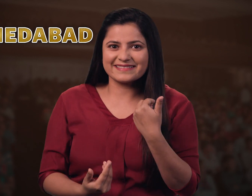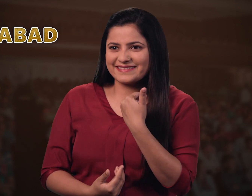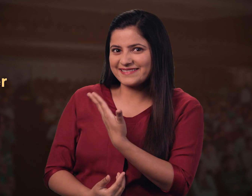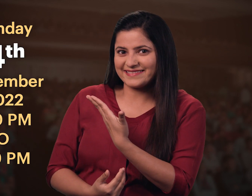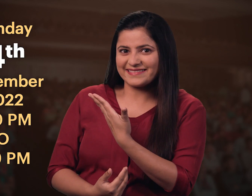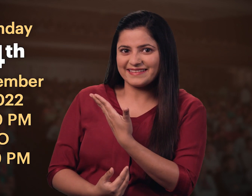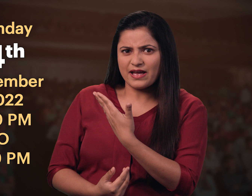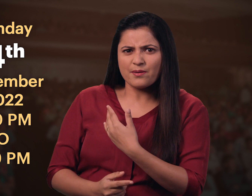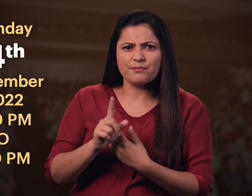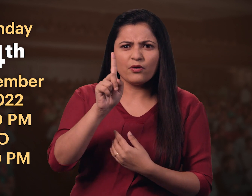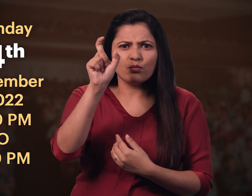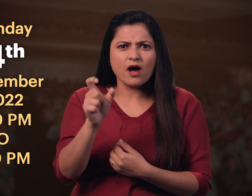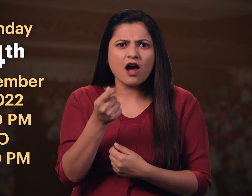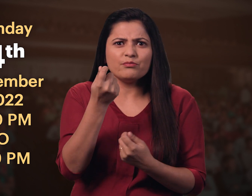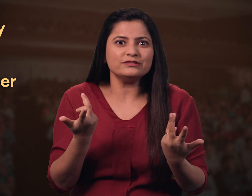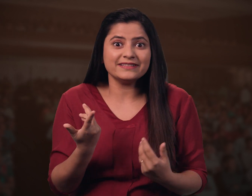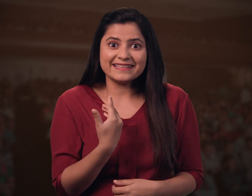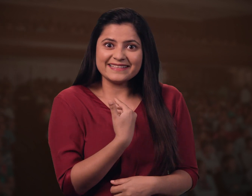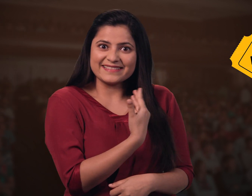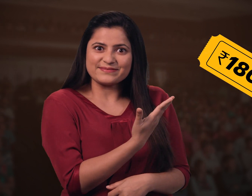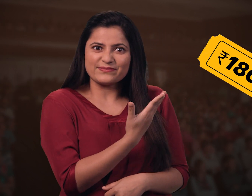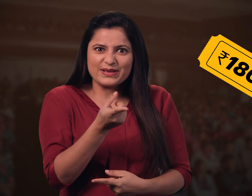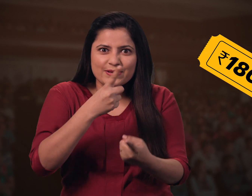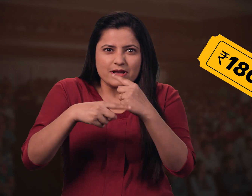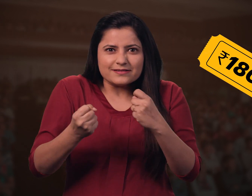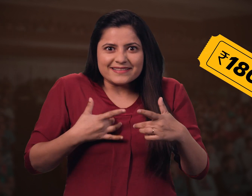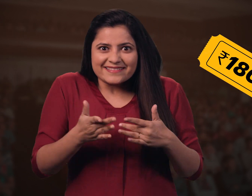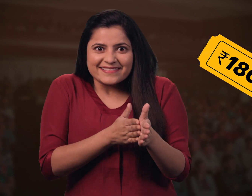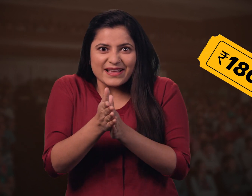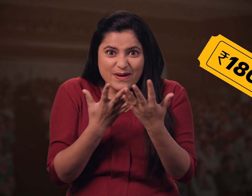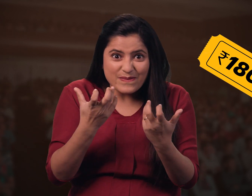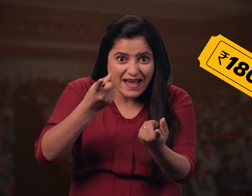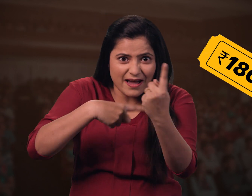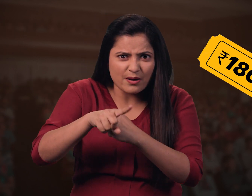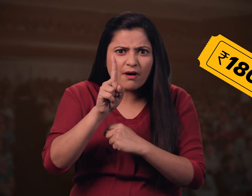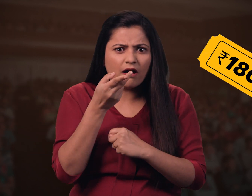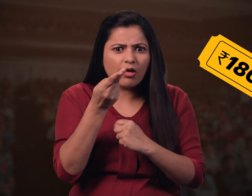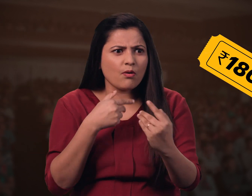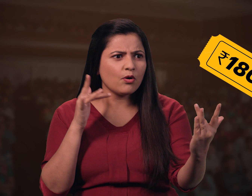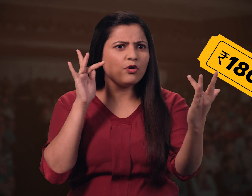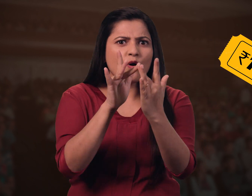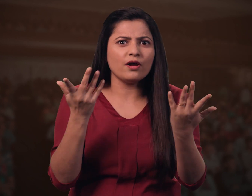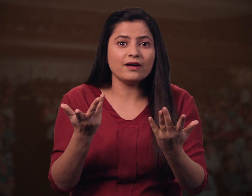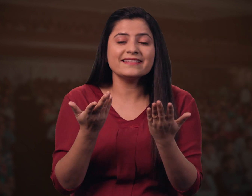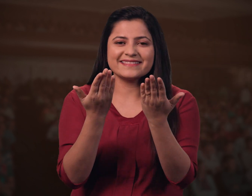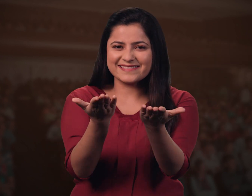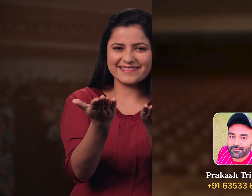ટિકીટની કીમાત ટિકીટ ખરિદા માટે ઉચા હીચ્ચો તમે આ લોકોને સમપરક કરી શકો છો